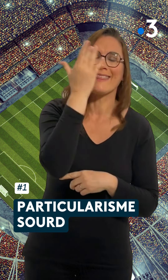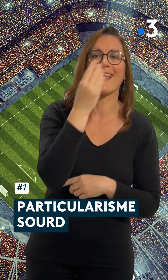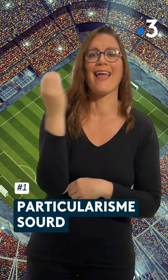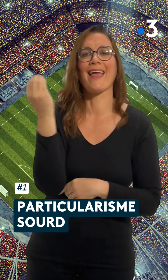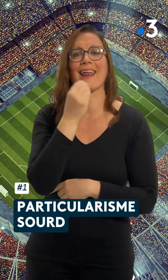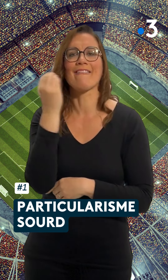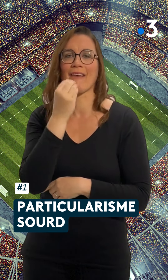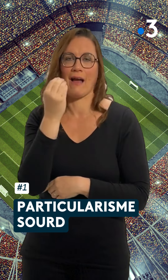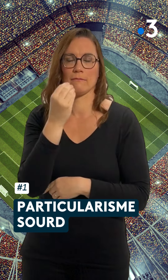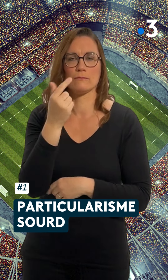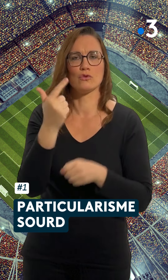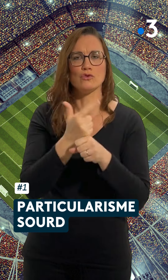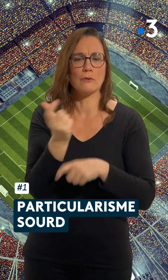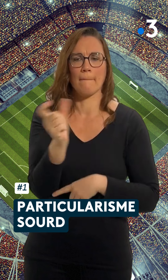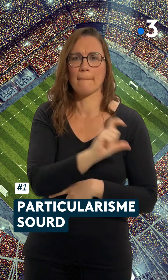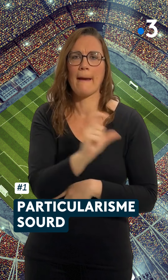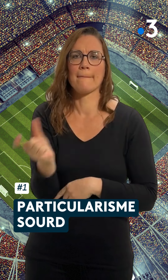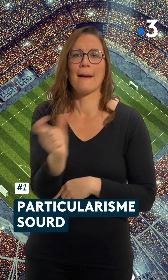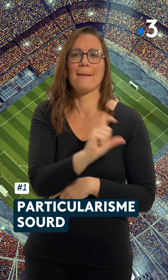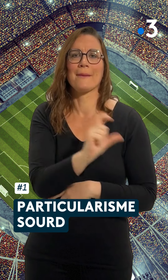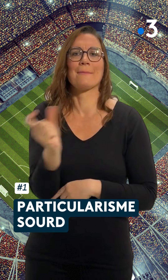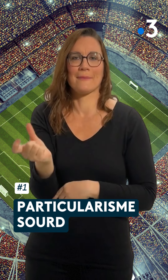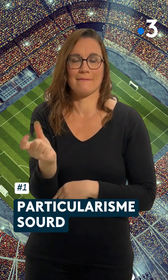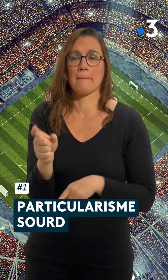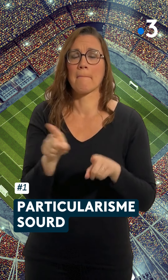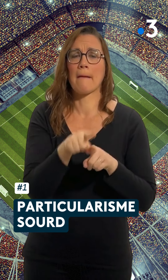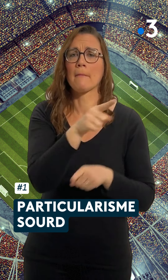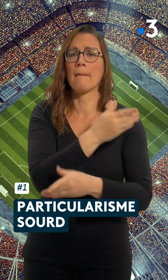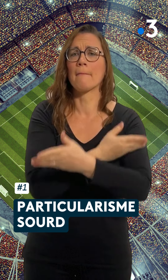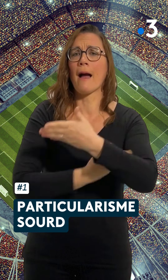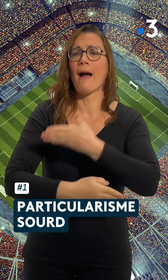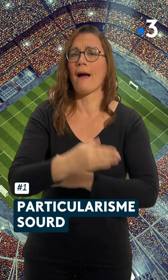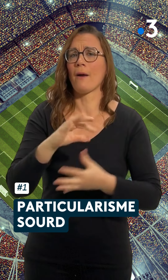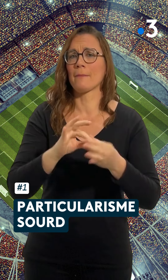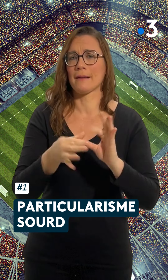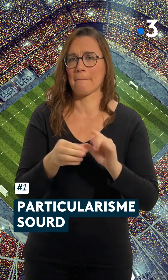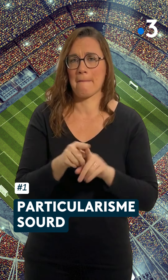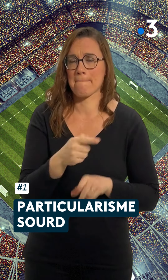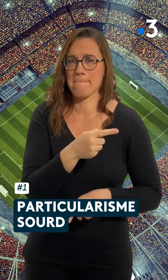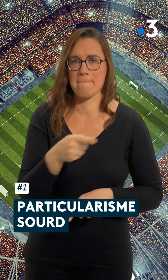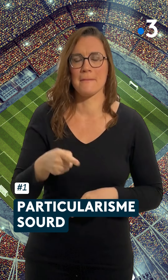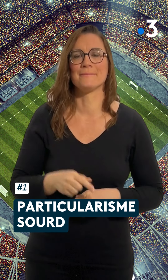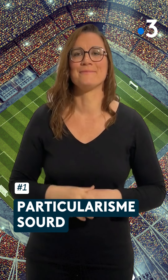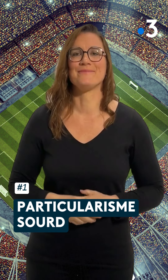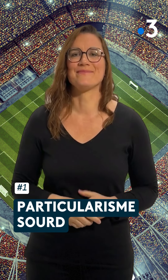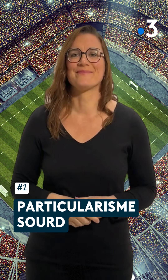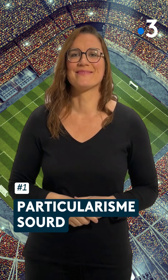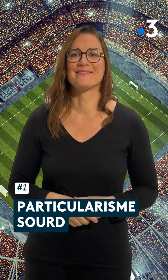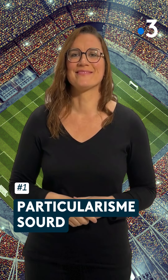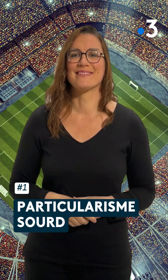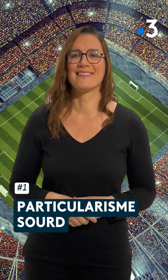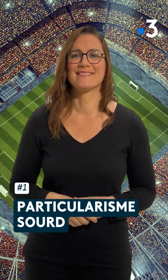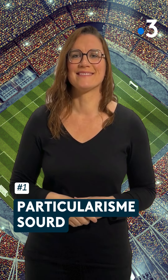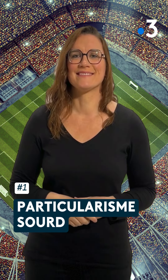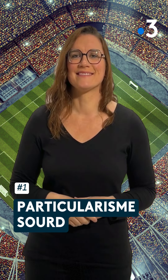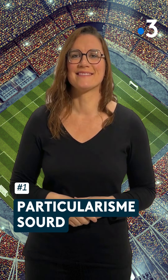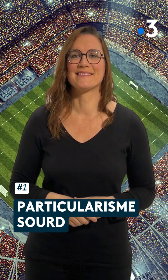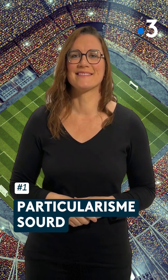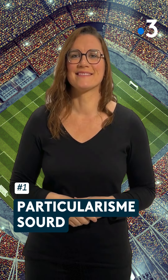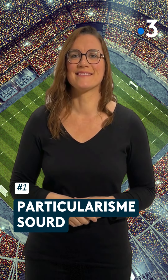Cet événement a lieu tous les 4 ans avec une alternance des Jeux d'été et d'hiver tous les 2 ans, comme les Jeux Paralympiques.